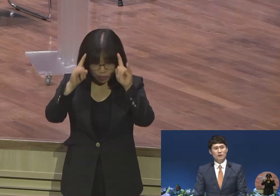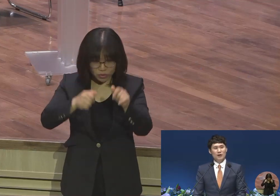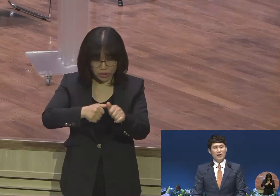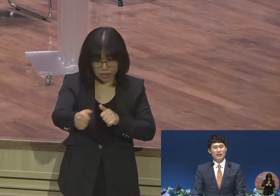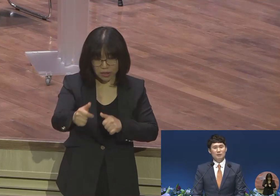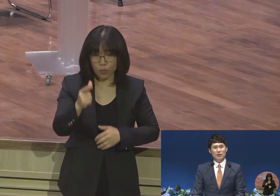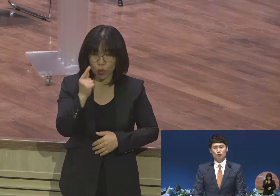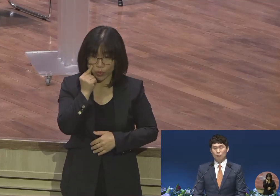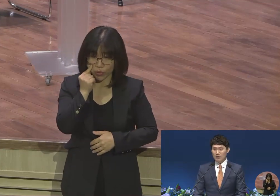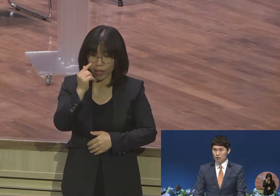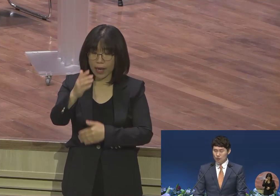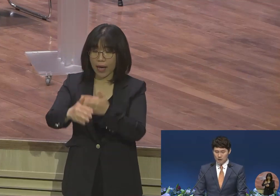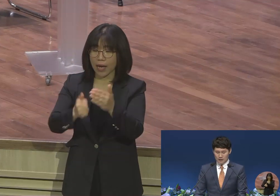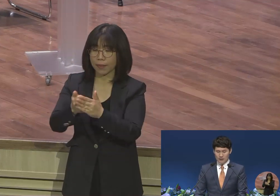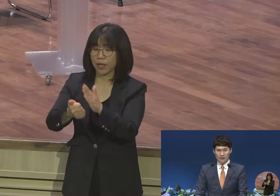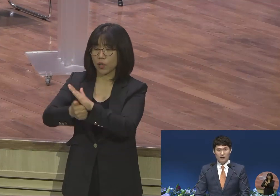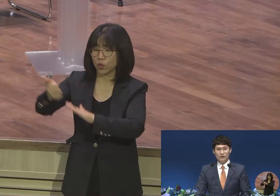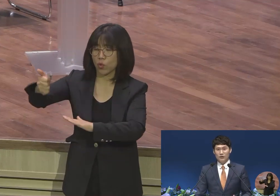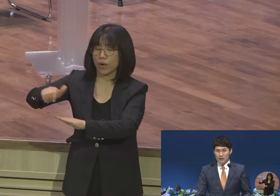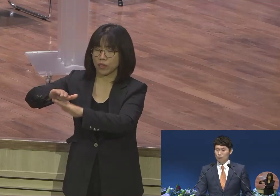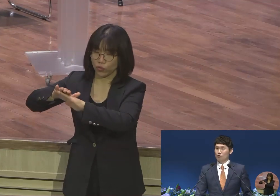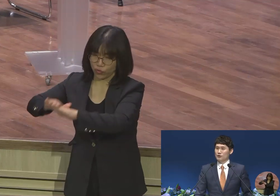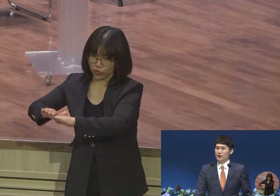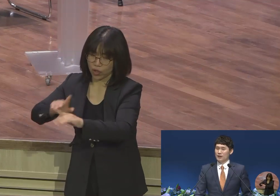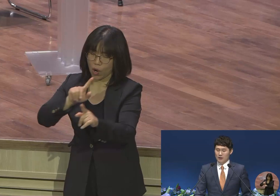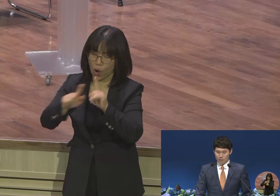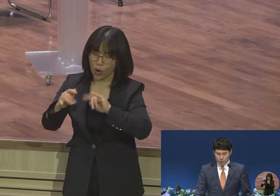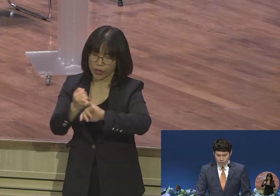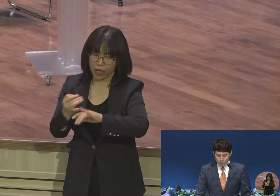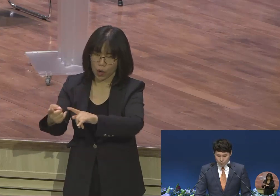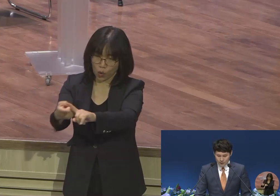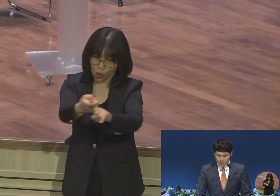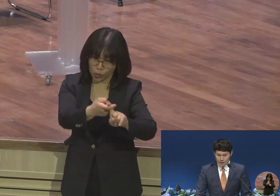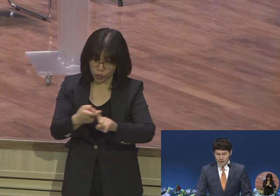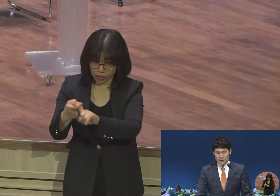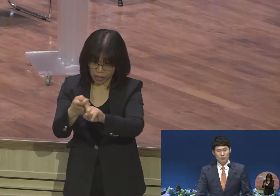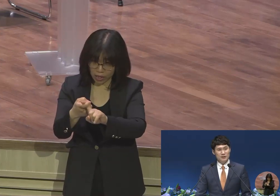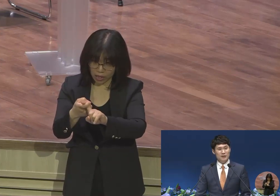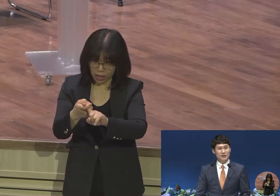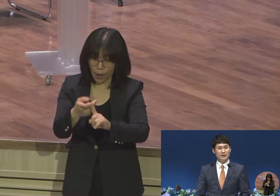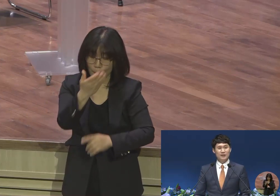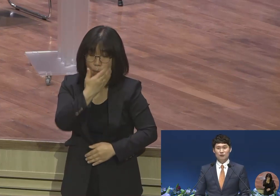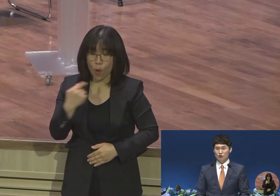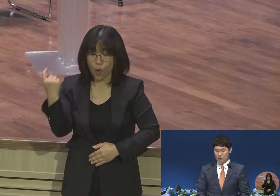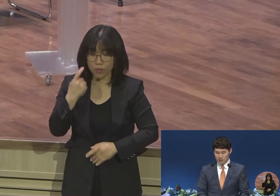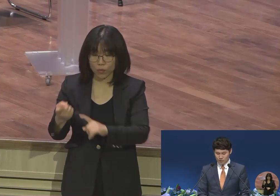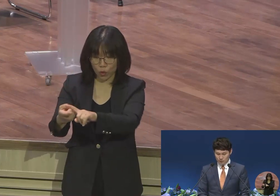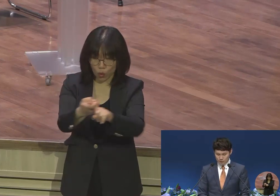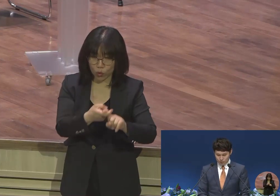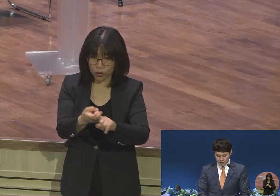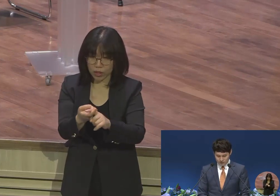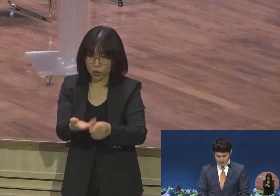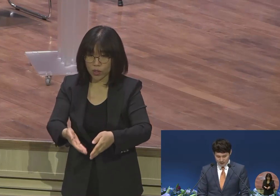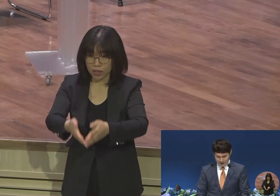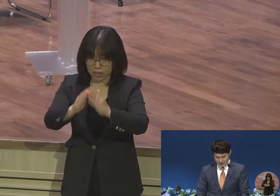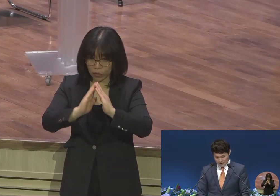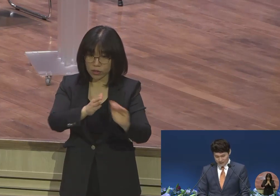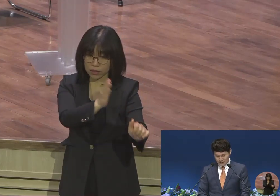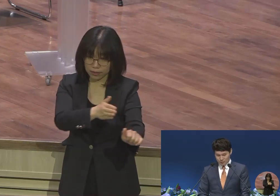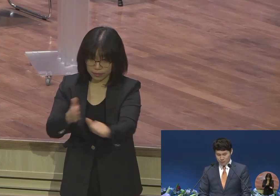하나님께 소망을 두는 그런 언약공동체, 복음공동체로 세워지시기를 주님의 이름으로 축복을 드립니다 그럼 첫